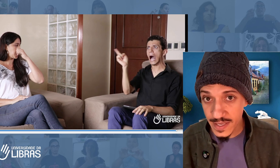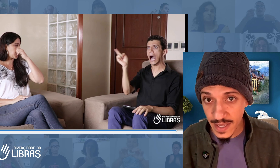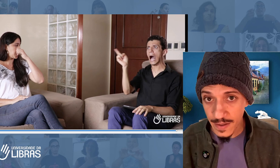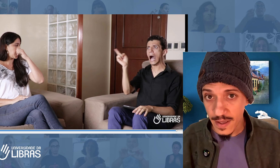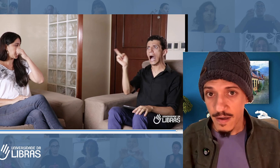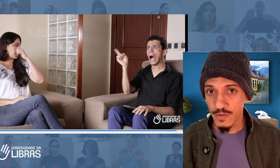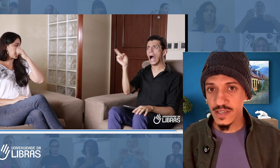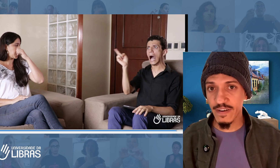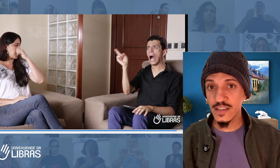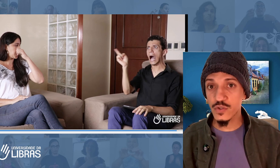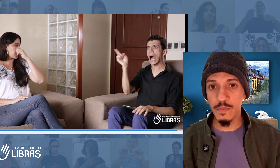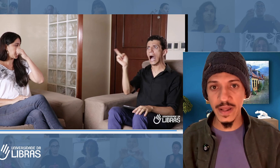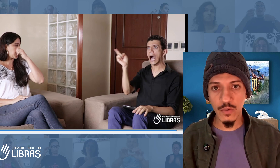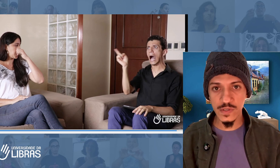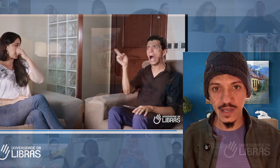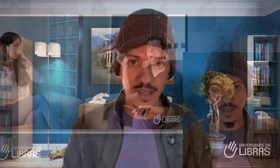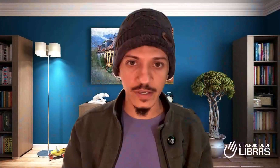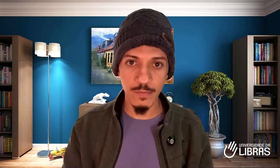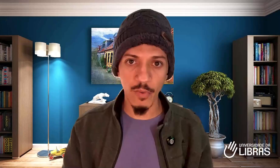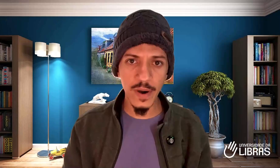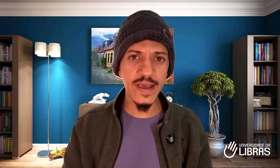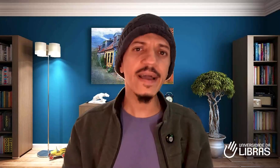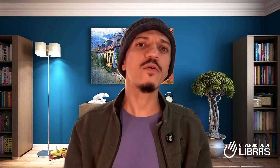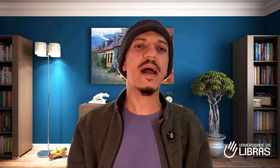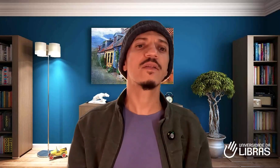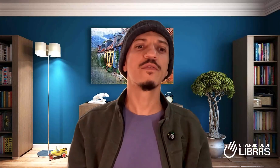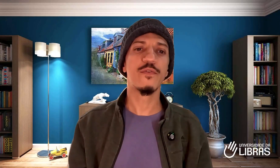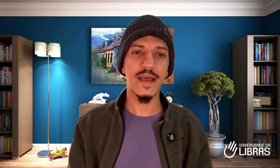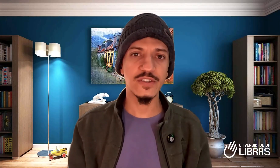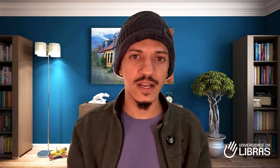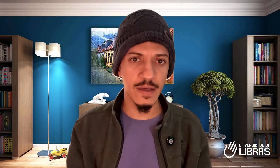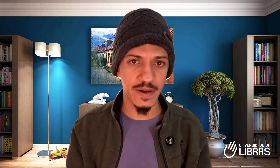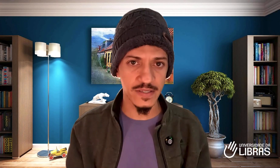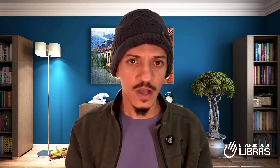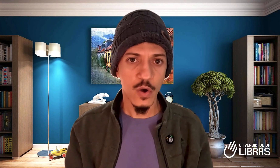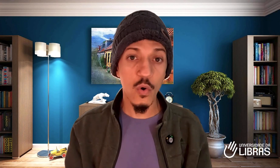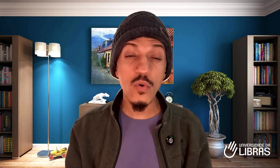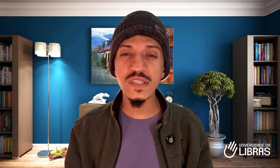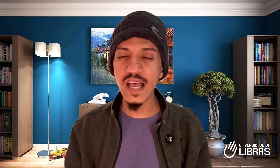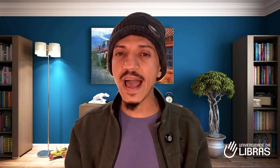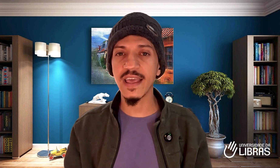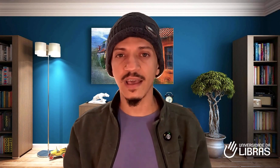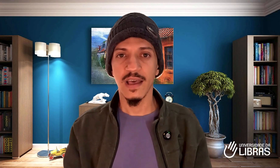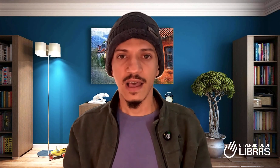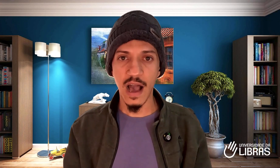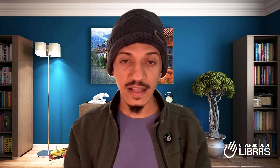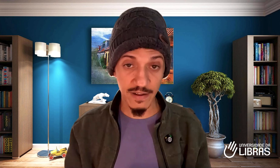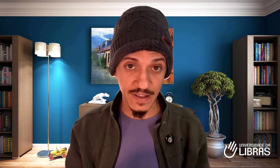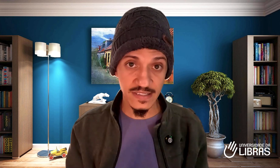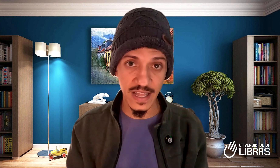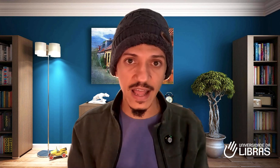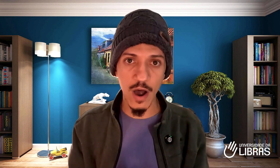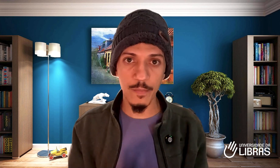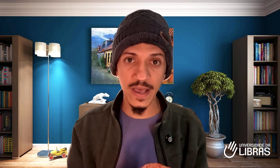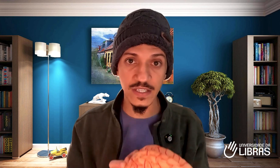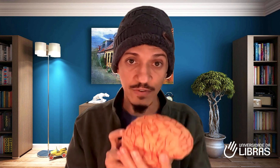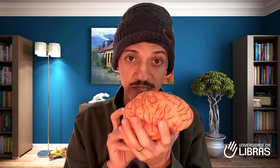você vai descobrir o seguinte, por que o método fluente em Libras consegue, através dele realmente, você se